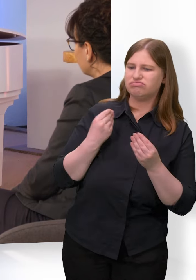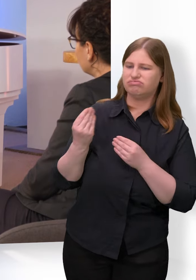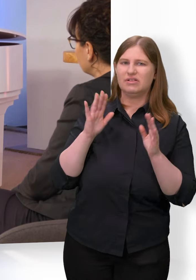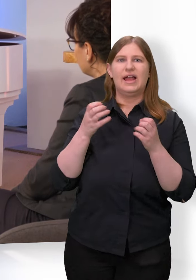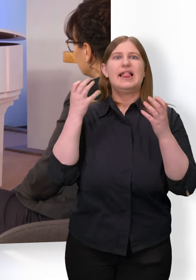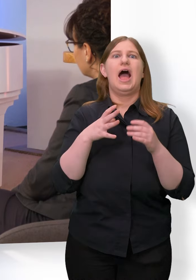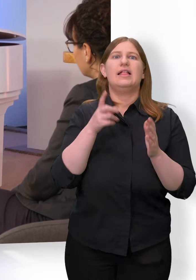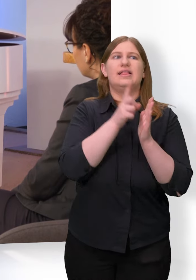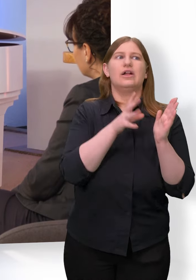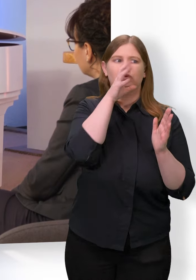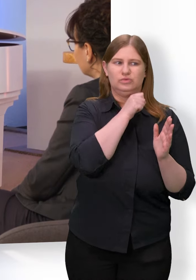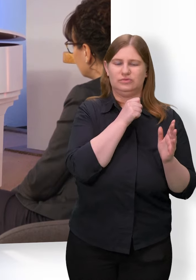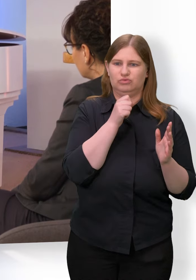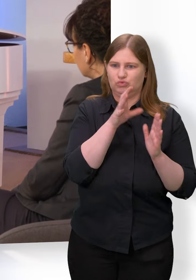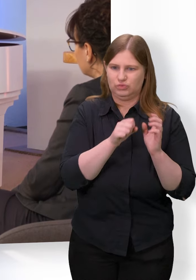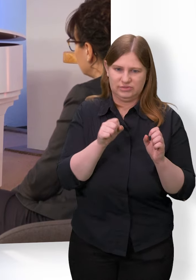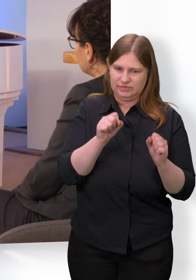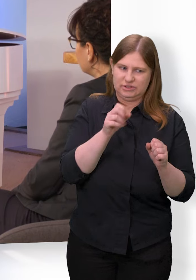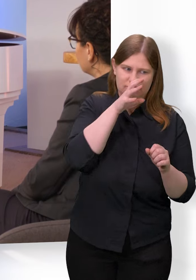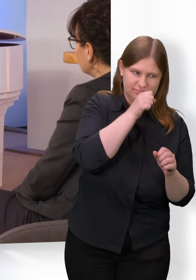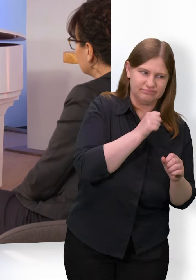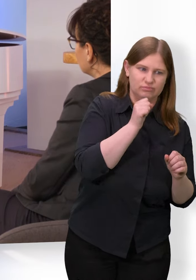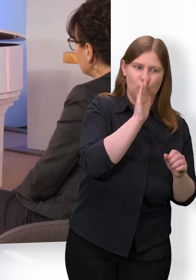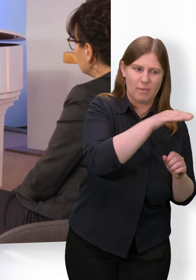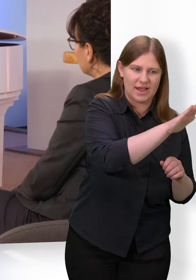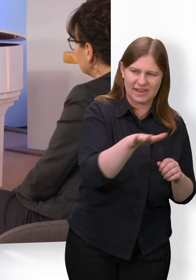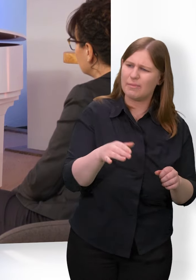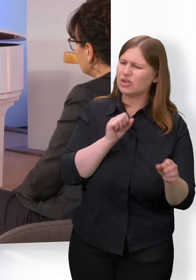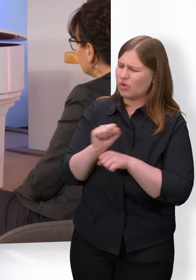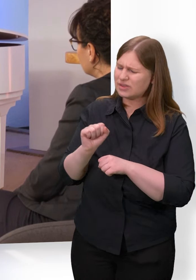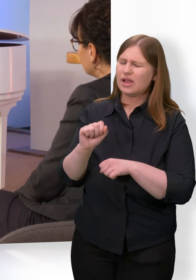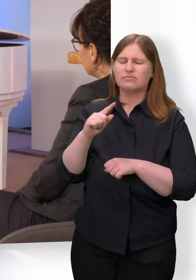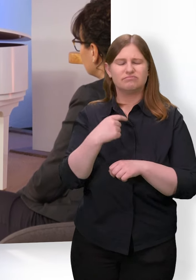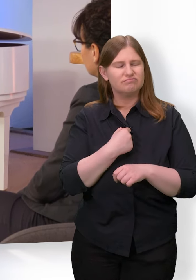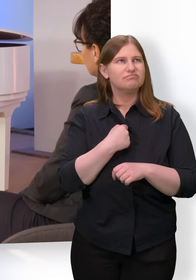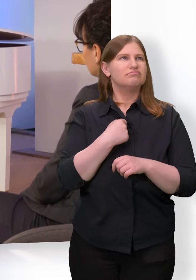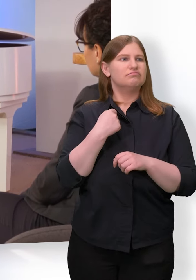Datenschutz ist immer ganz arg wichtig, aber sie weiß trotzdem natürlich ganz arg viel, was mich umtreibt und das ist total gut.